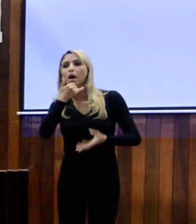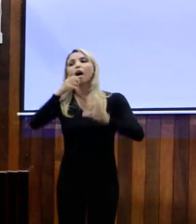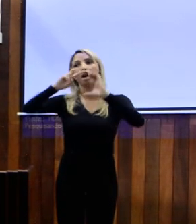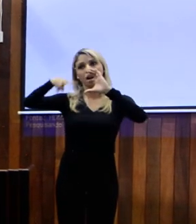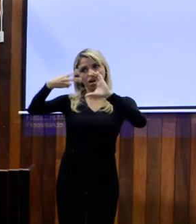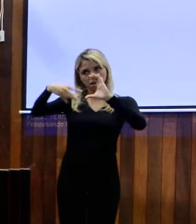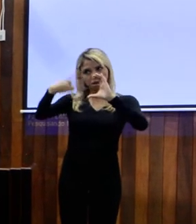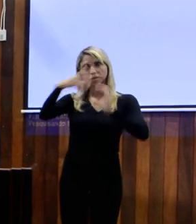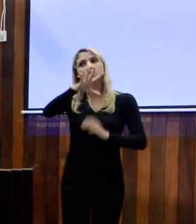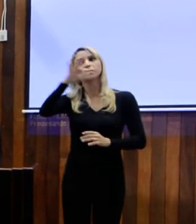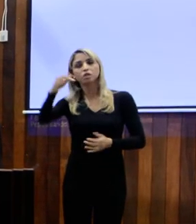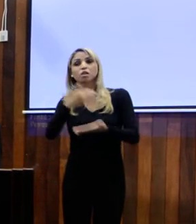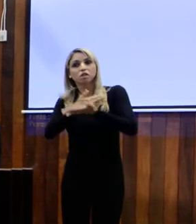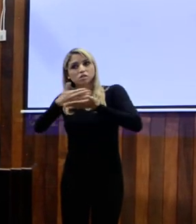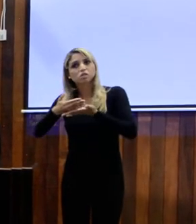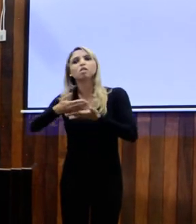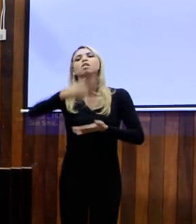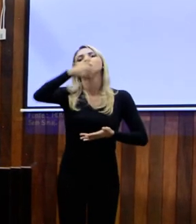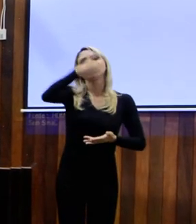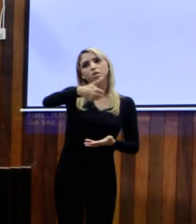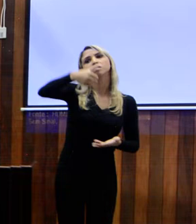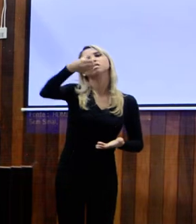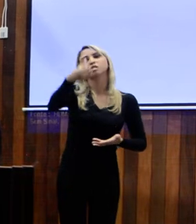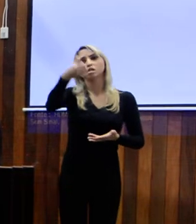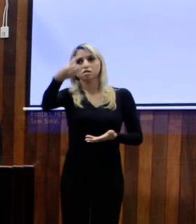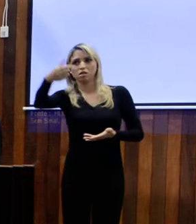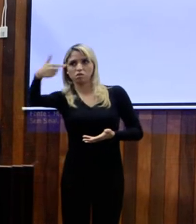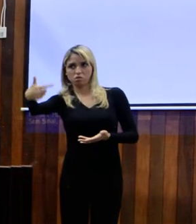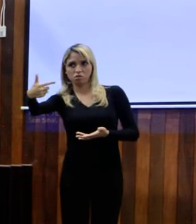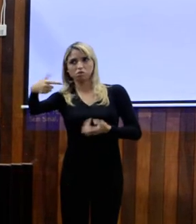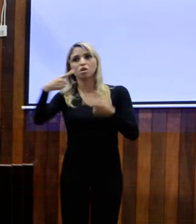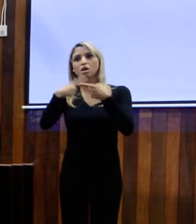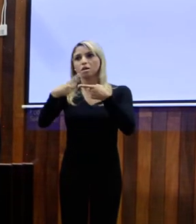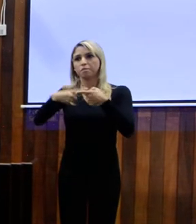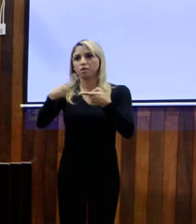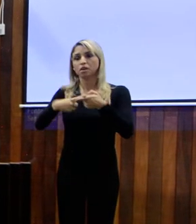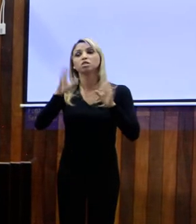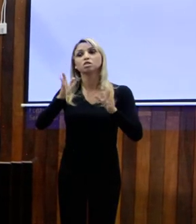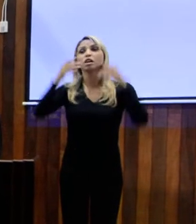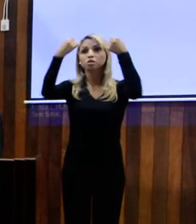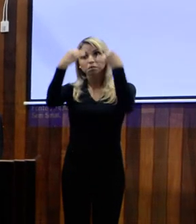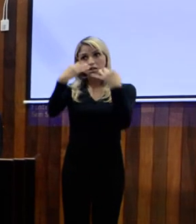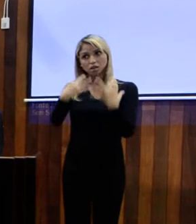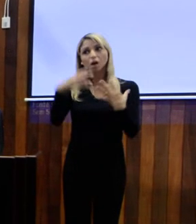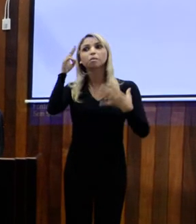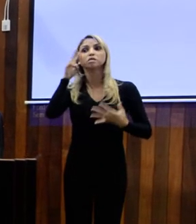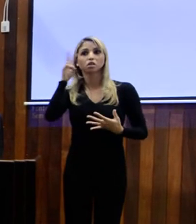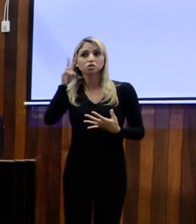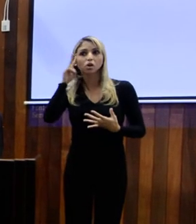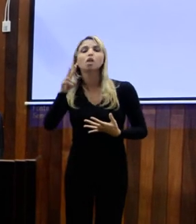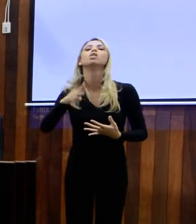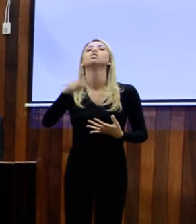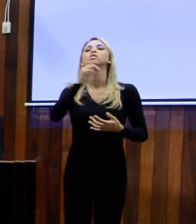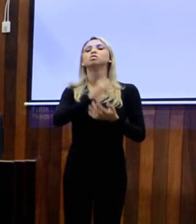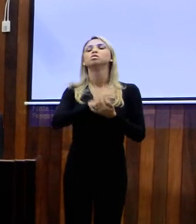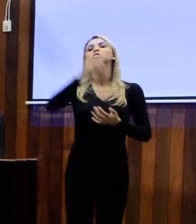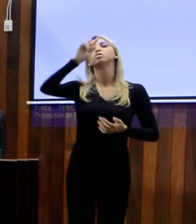Cabo Frio, iniciou em 1662. Contamos aqui a história do Jonas Garcia,